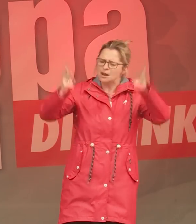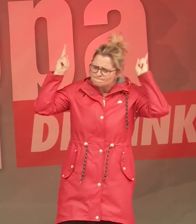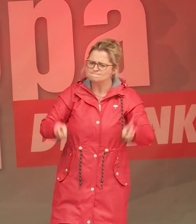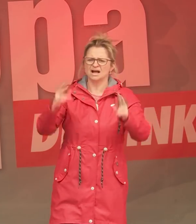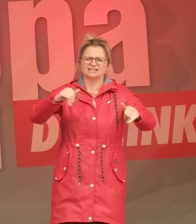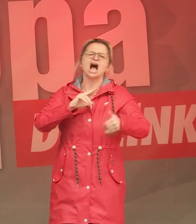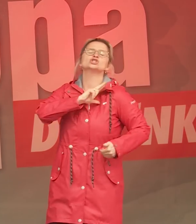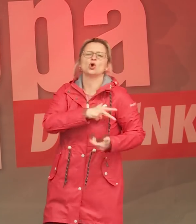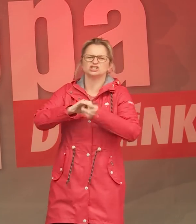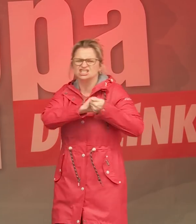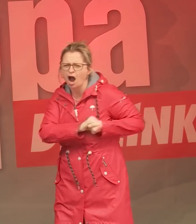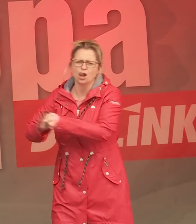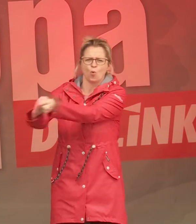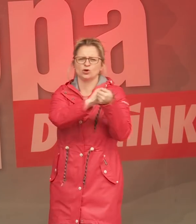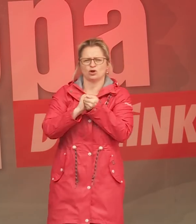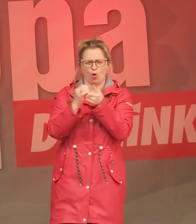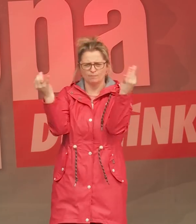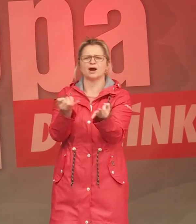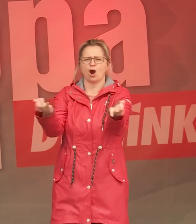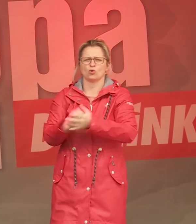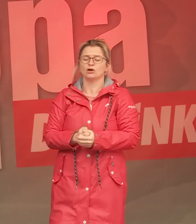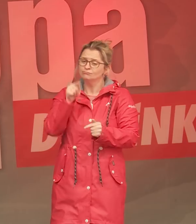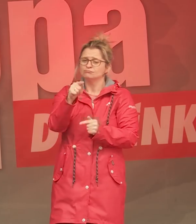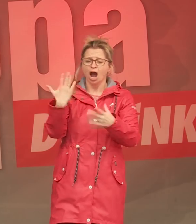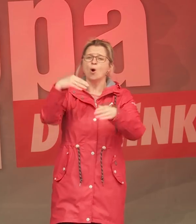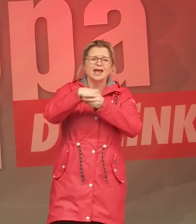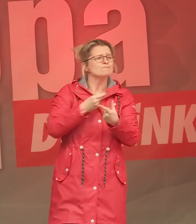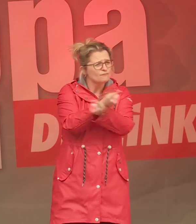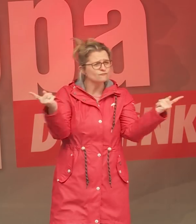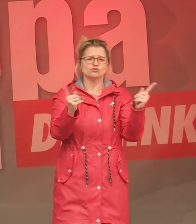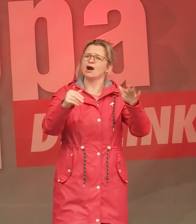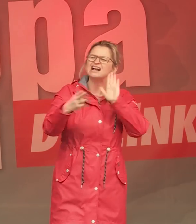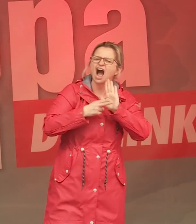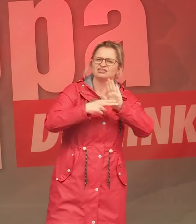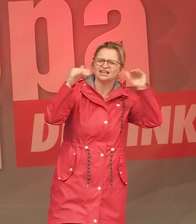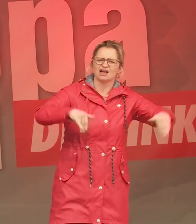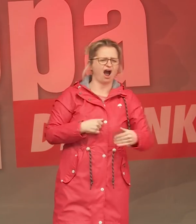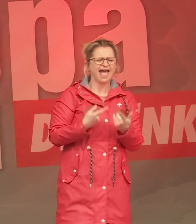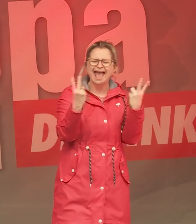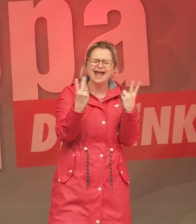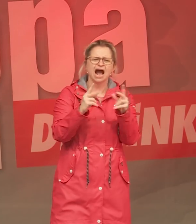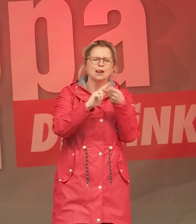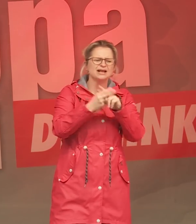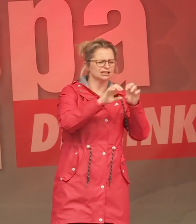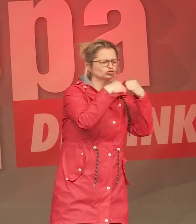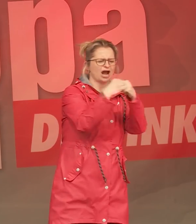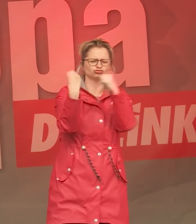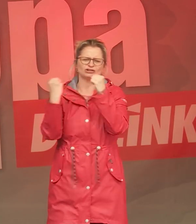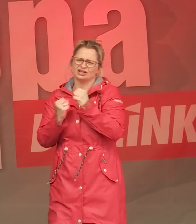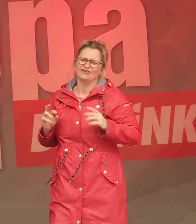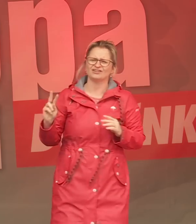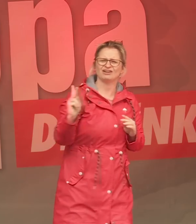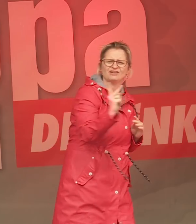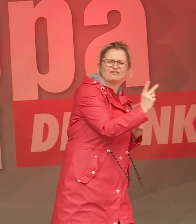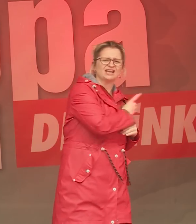Sozialunion schaffen, in dem zum Beispiel garantiert ist, dass in keinem Mitgliedstaat kein Mensch einen Lohn erhält, der